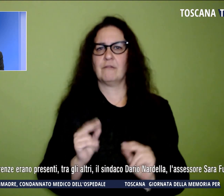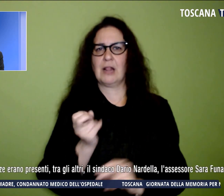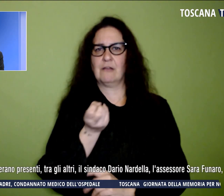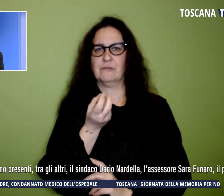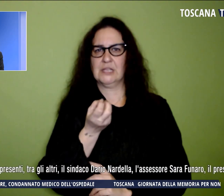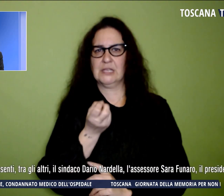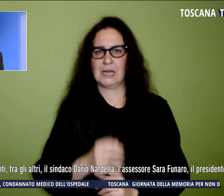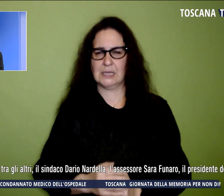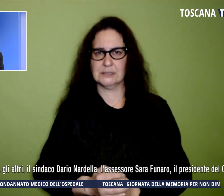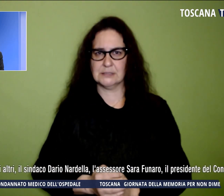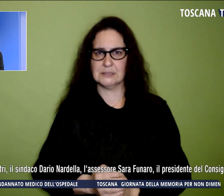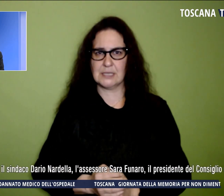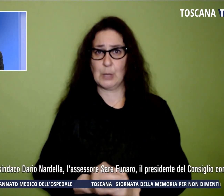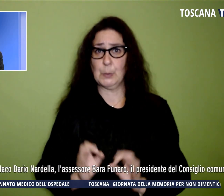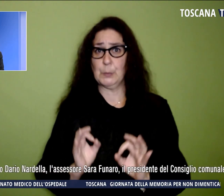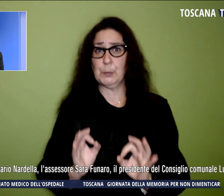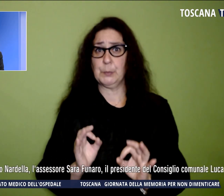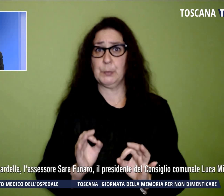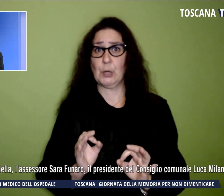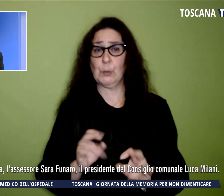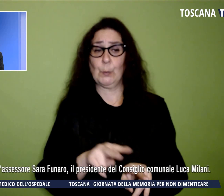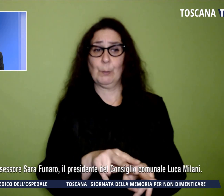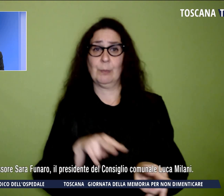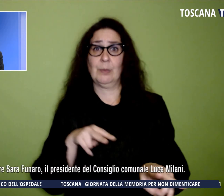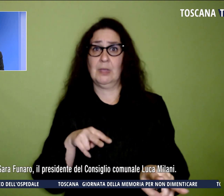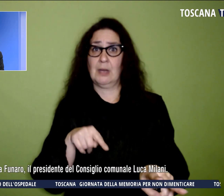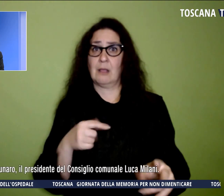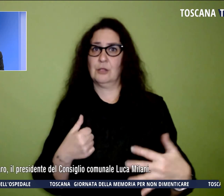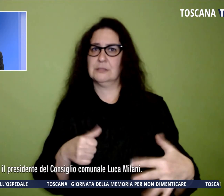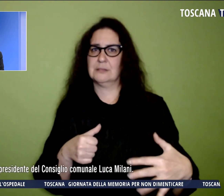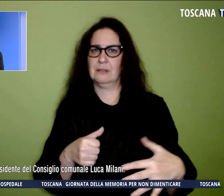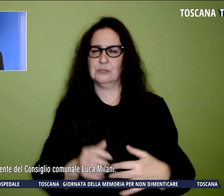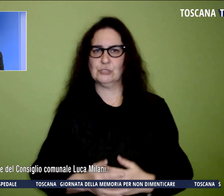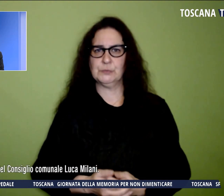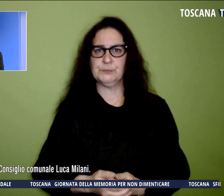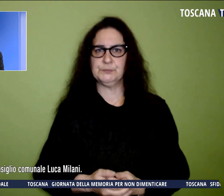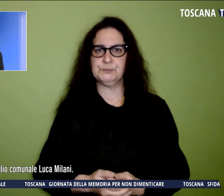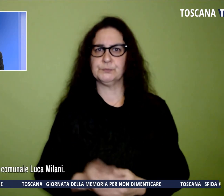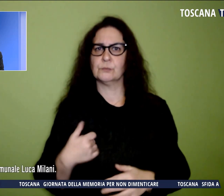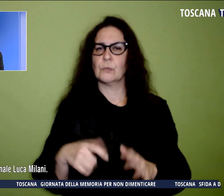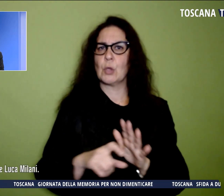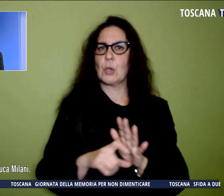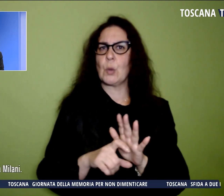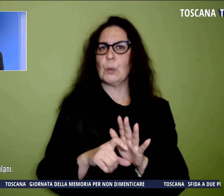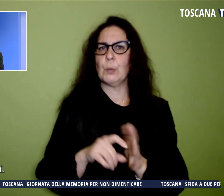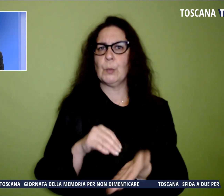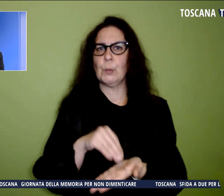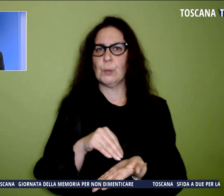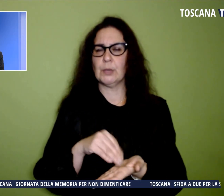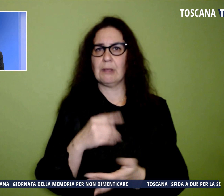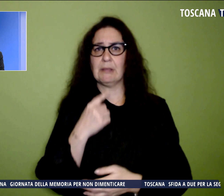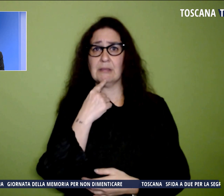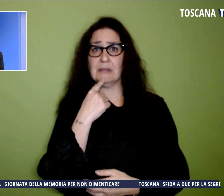in particolare proprio a quel binario 16. Per il Comune erano presenti tra gli altri il